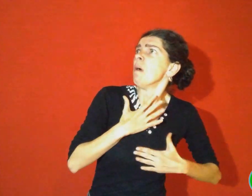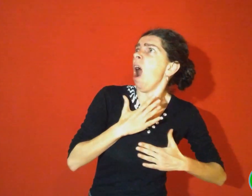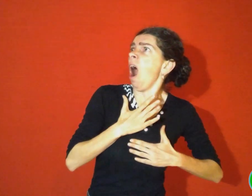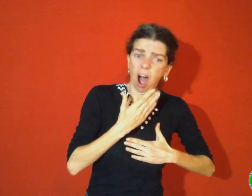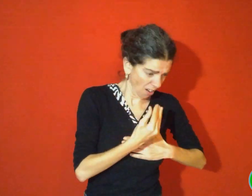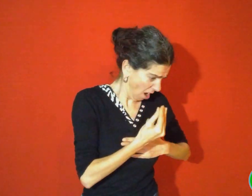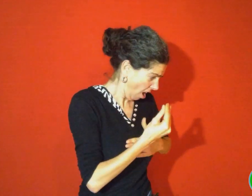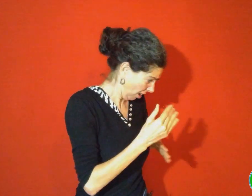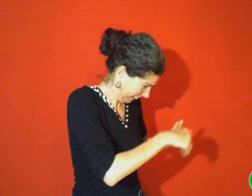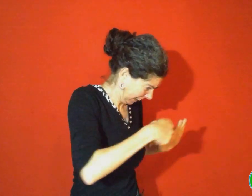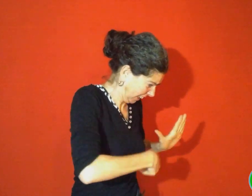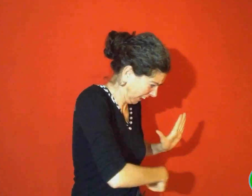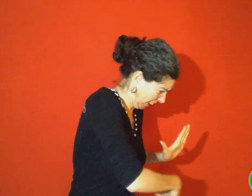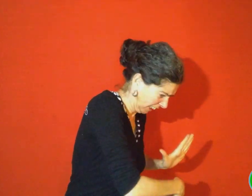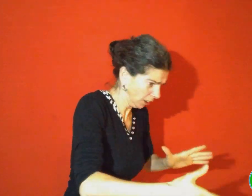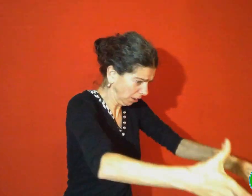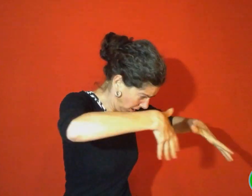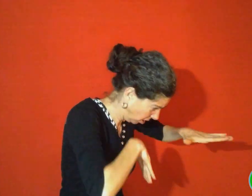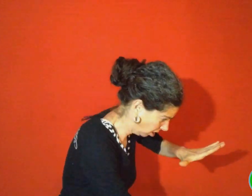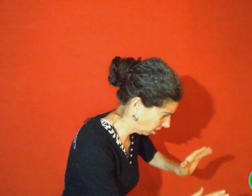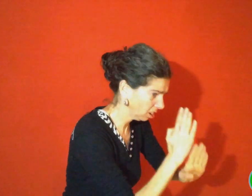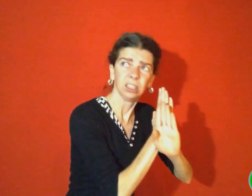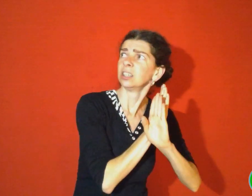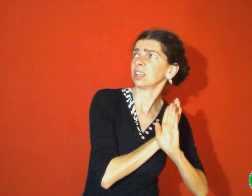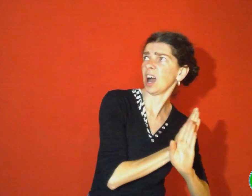parents, effrayés, creusaient pour leurs petits des abris secrets.